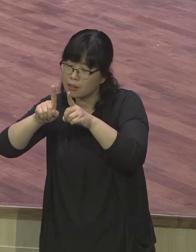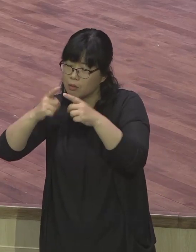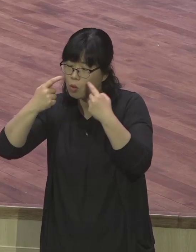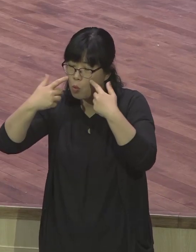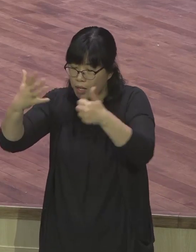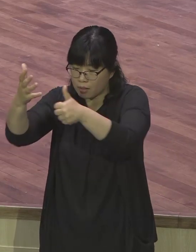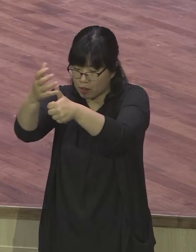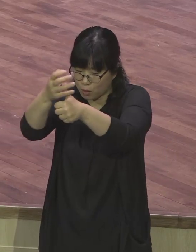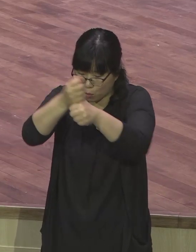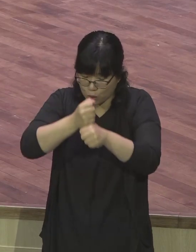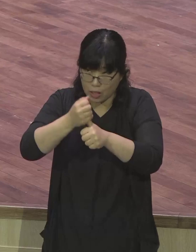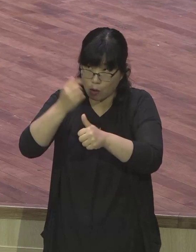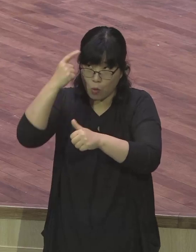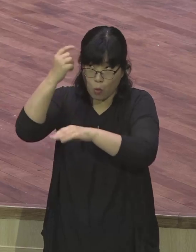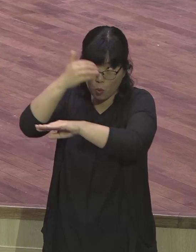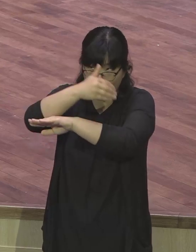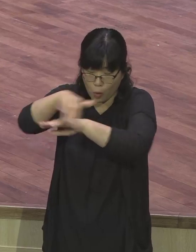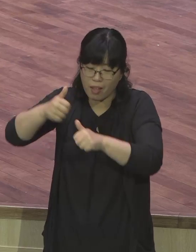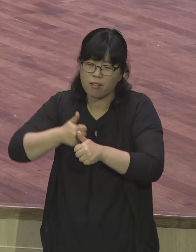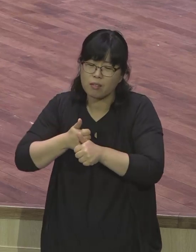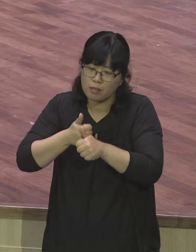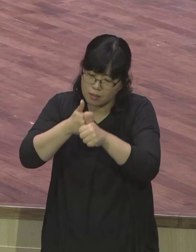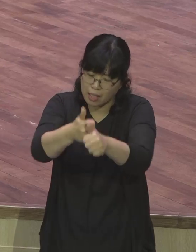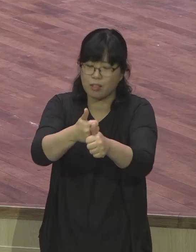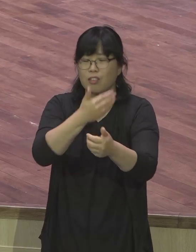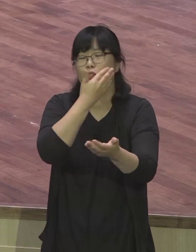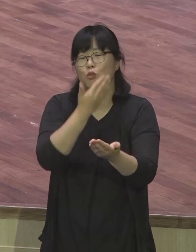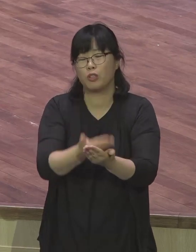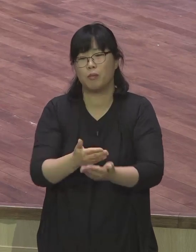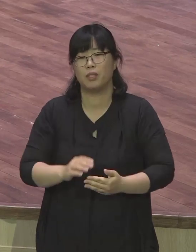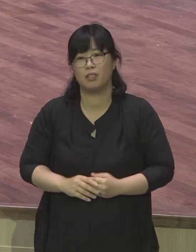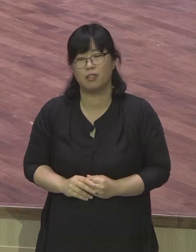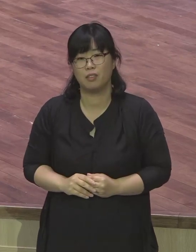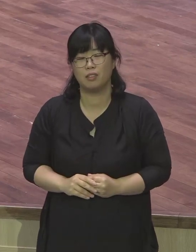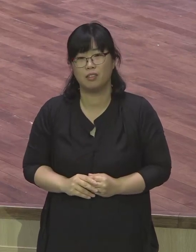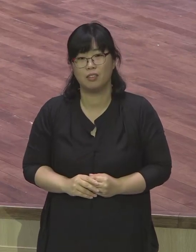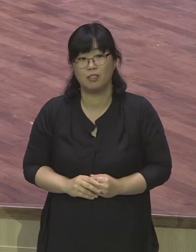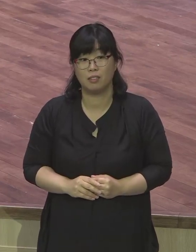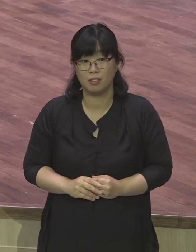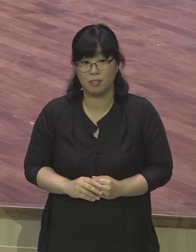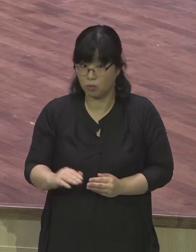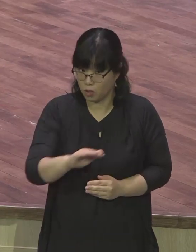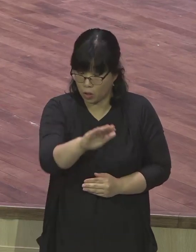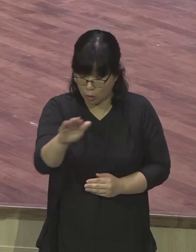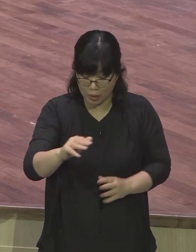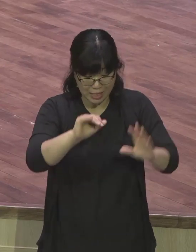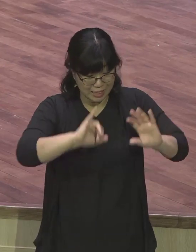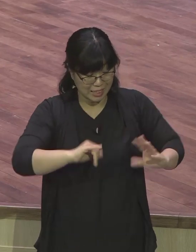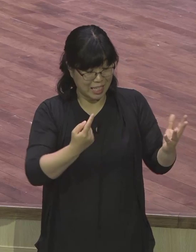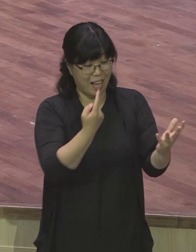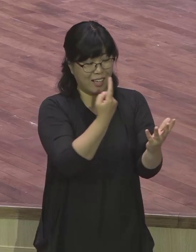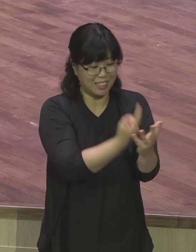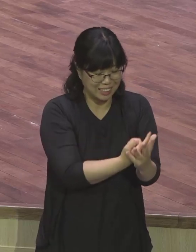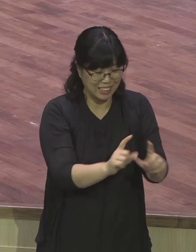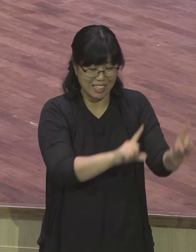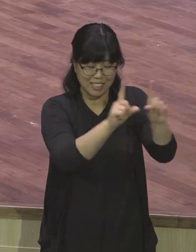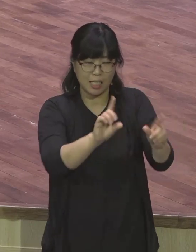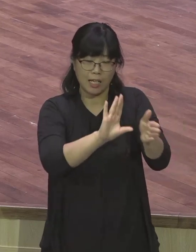것이 중요한 것입니다 우리가 세상 속에서 열심히 한 만큼 또 최선을 다한 만큼 준비한 만큼